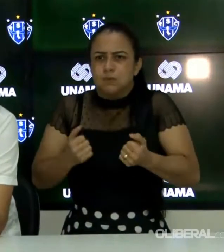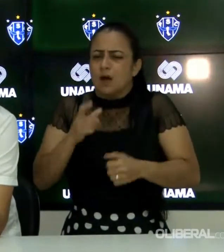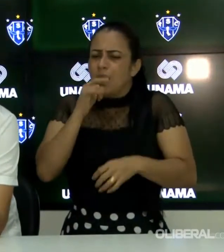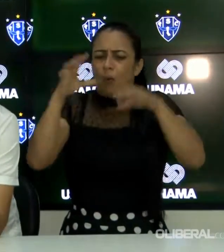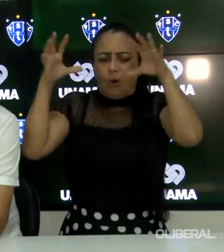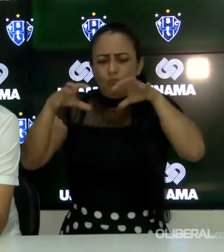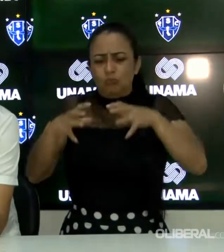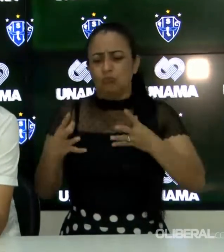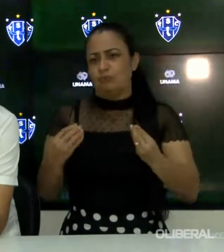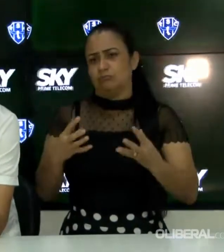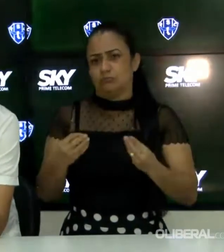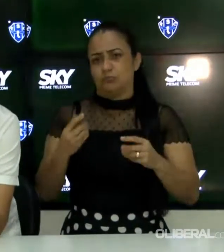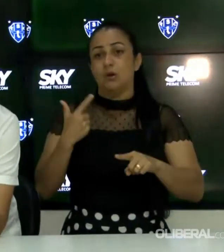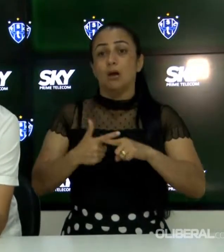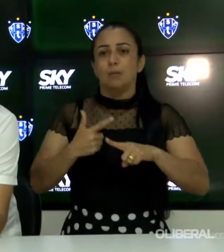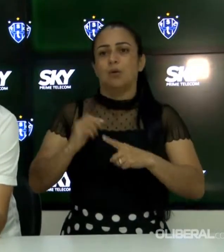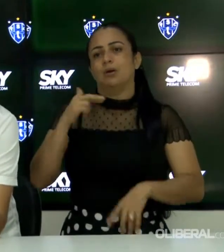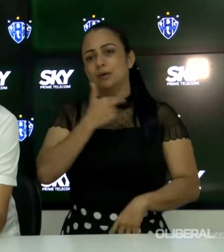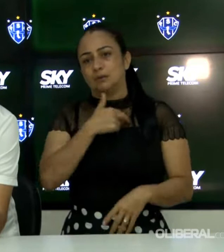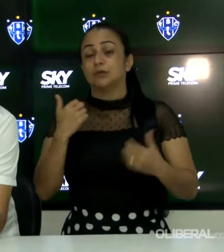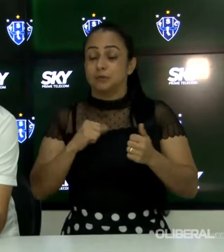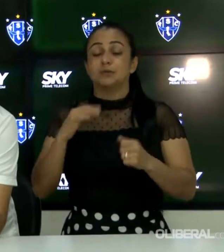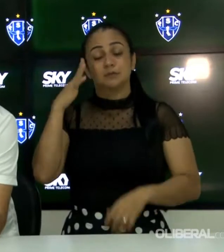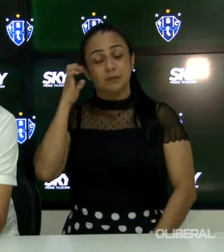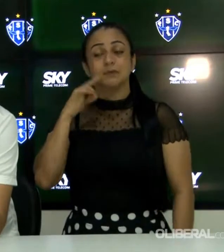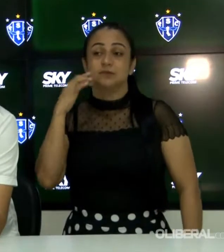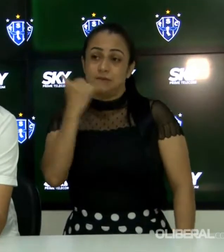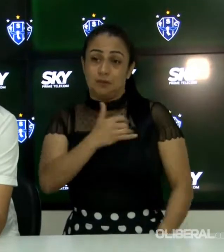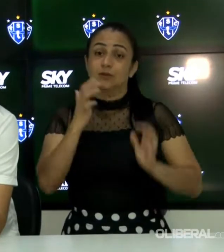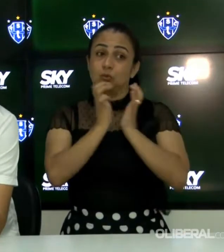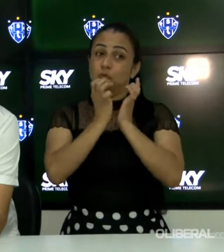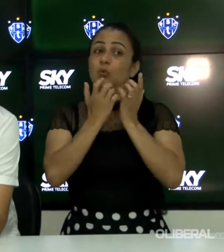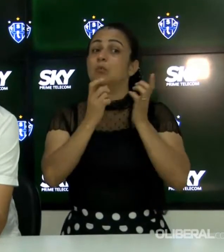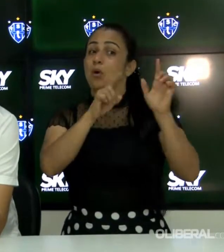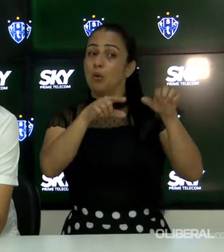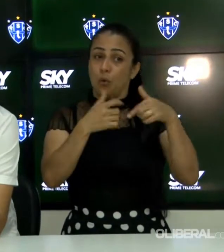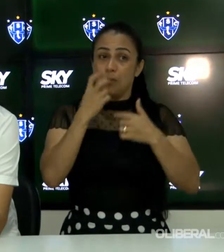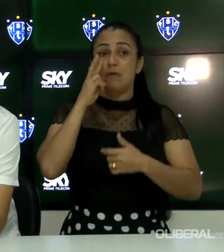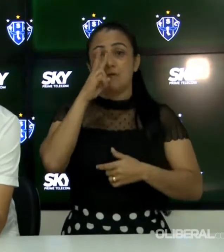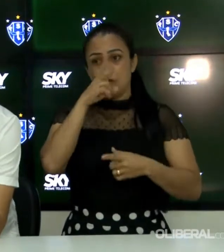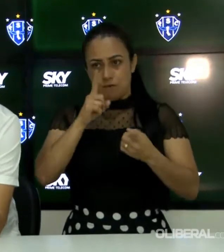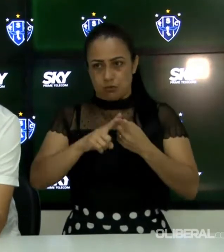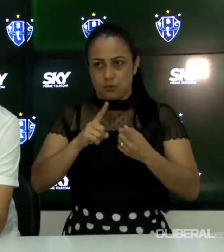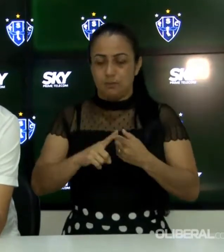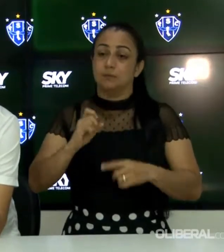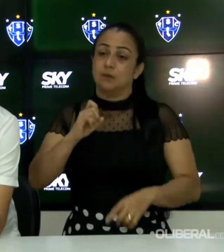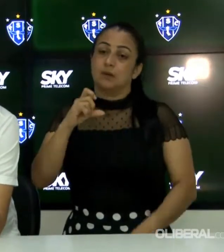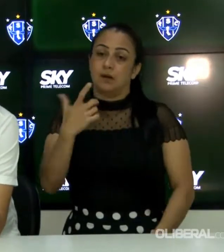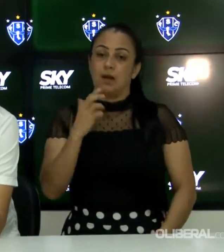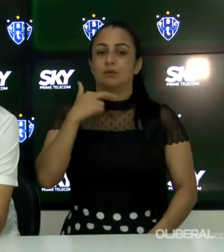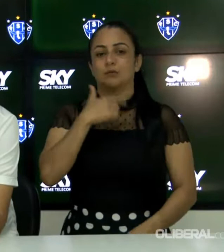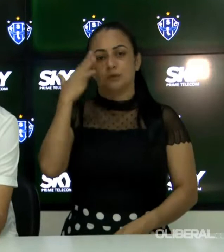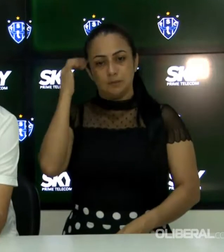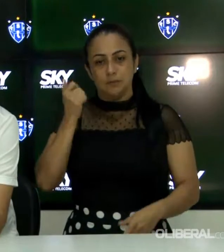para esses dois jogadores e também dá mérito ao adversário, a marcação do adversário foi muito forte. É claro que também tem